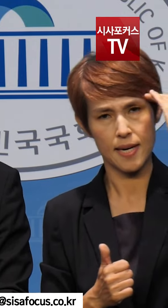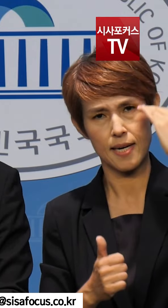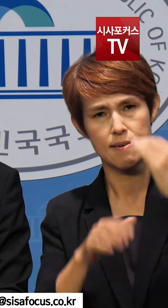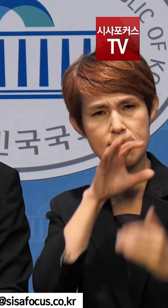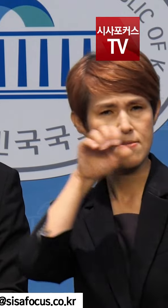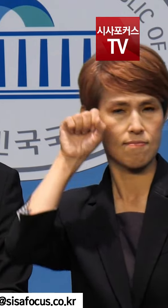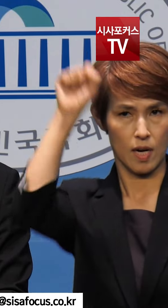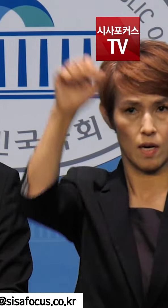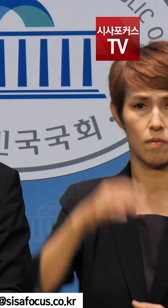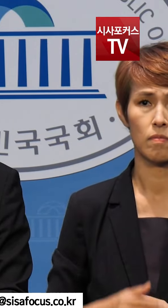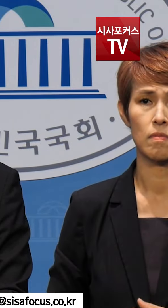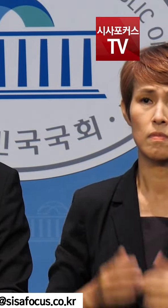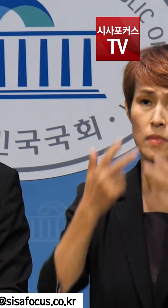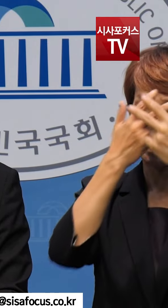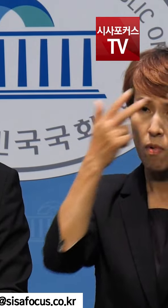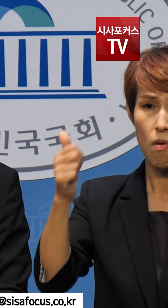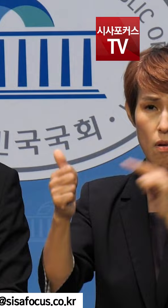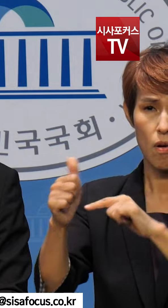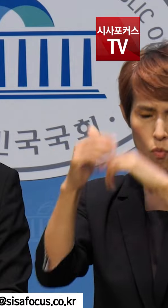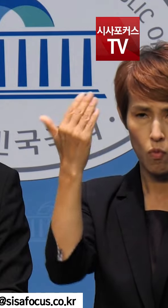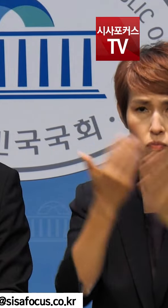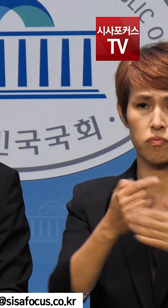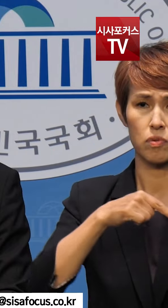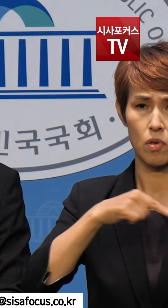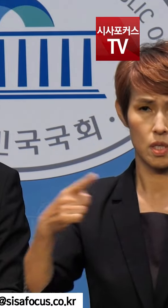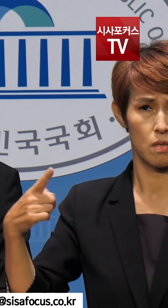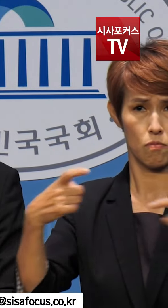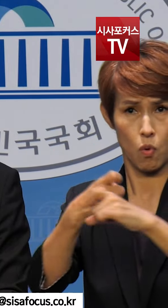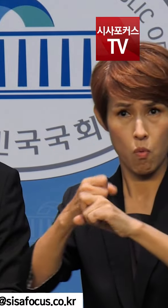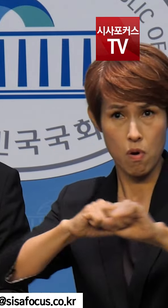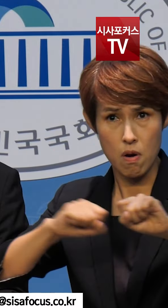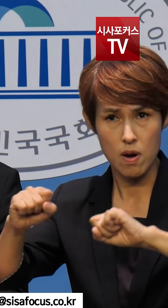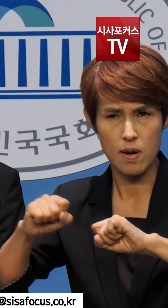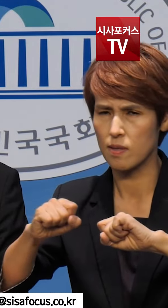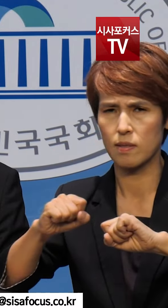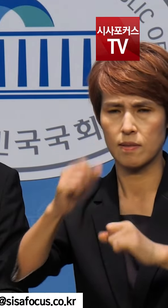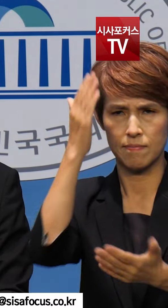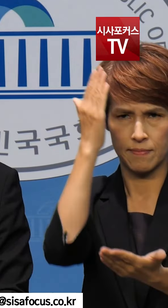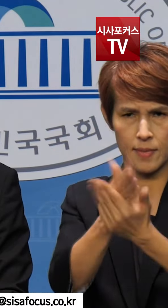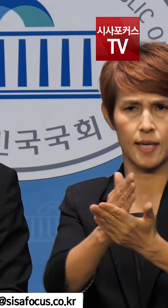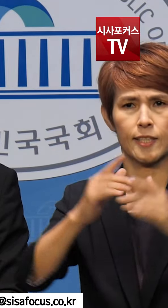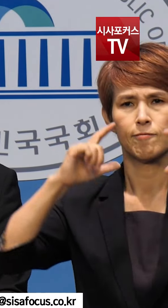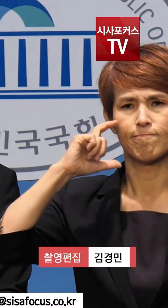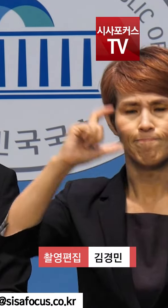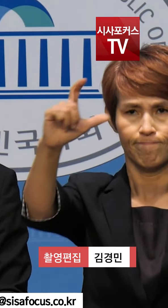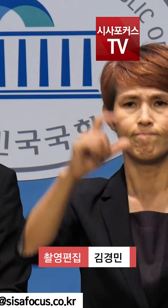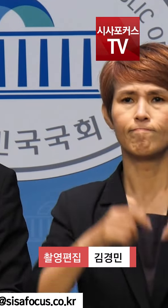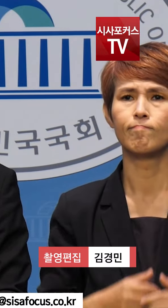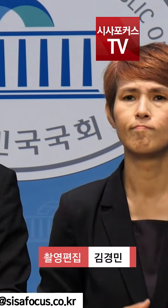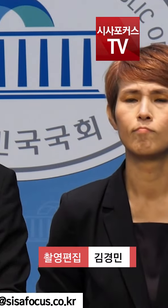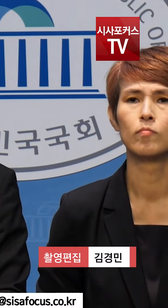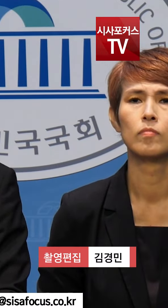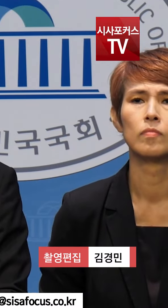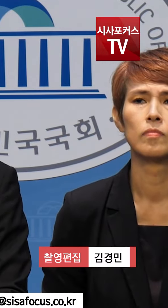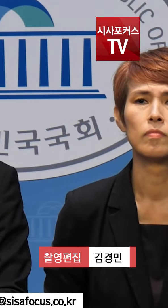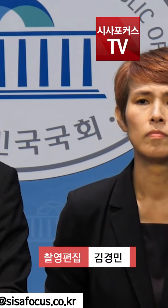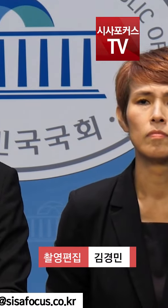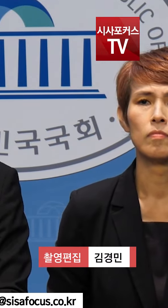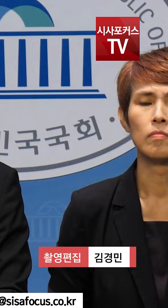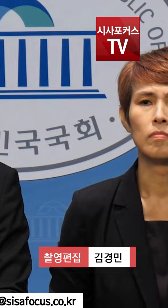이재명 전 대표에 대한 모든 정치적 보복 행위를 즉각 중단할 것을 강력히 요구합니다.